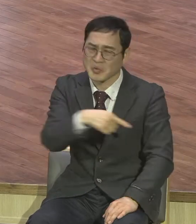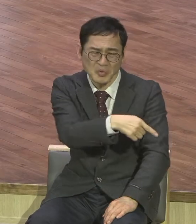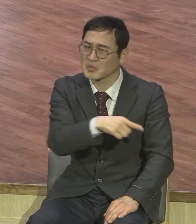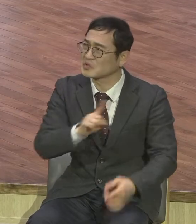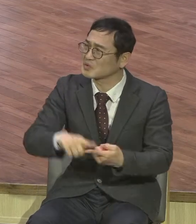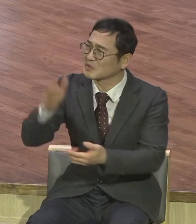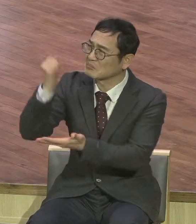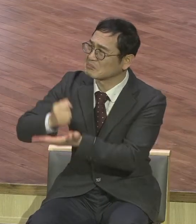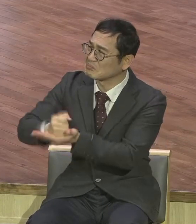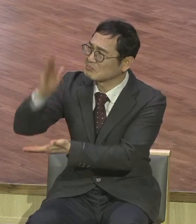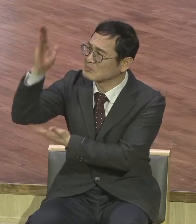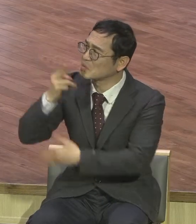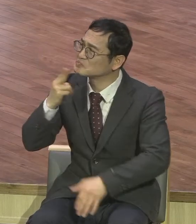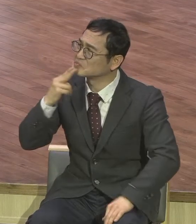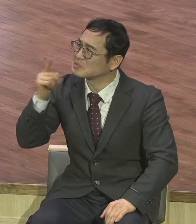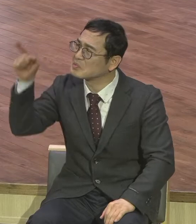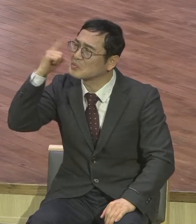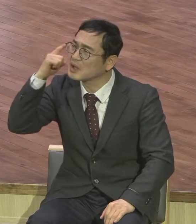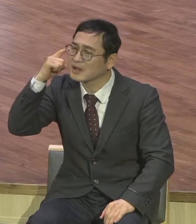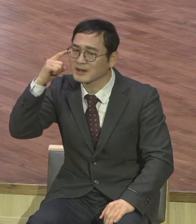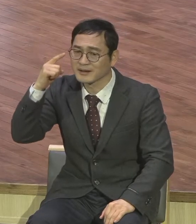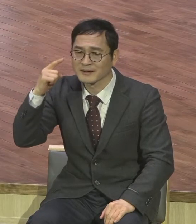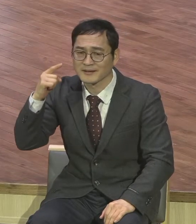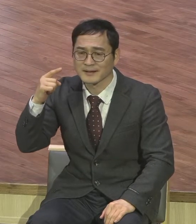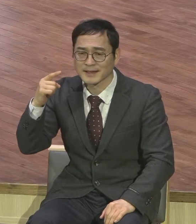하는 줄 아세요? 교회는요 교회는